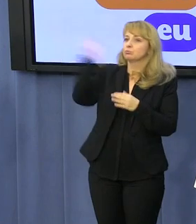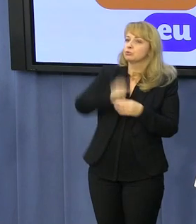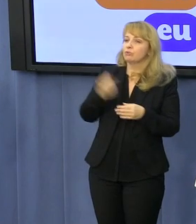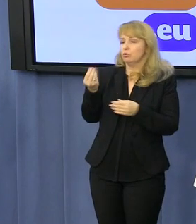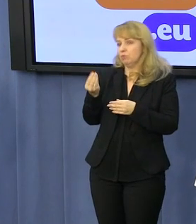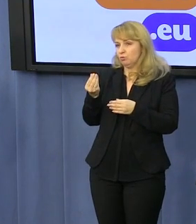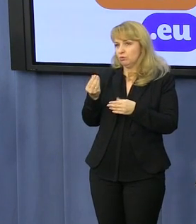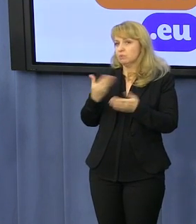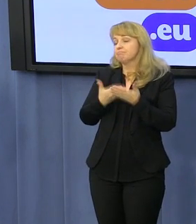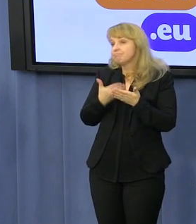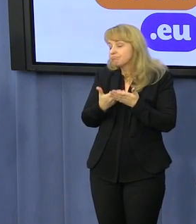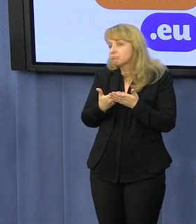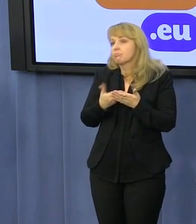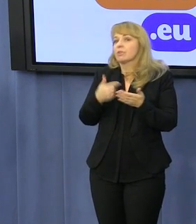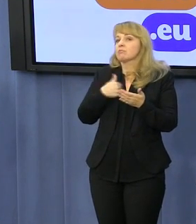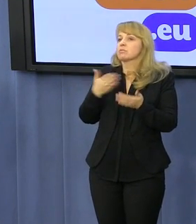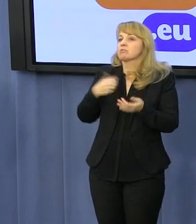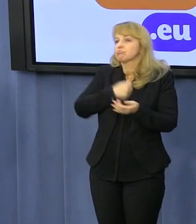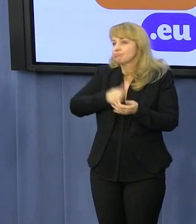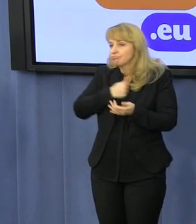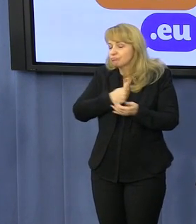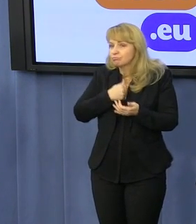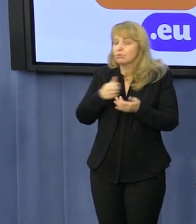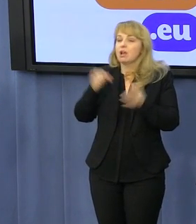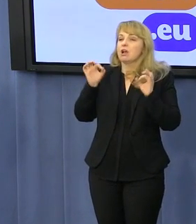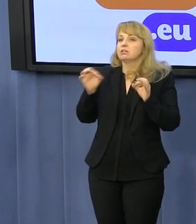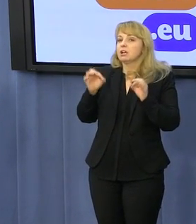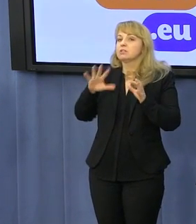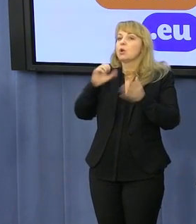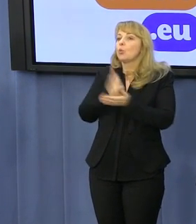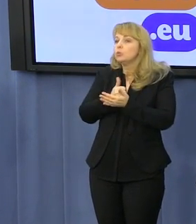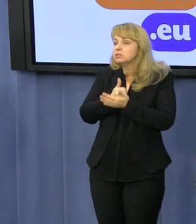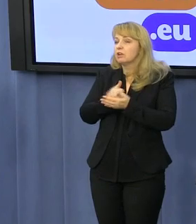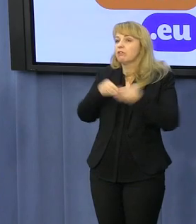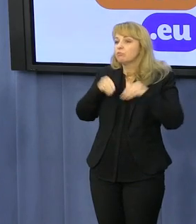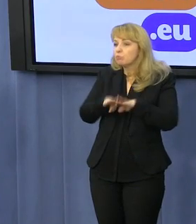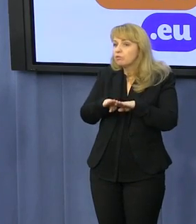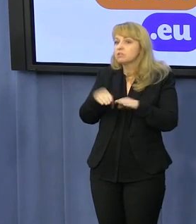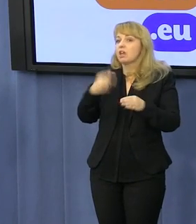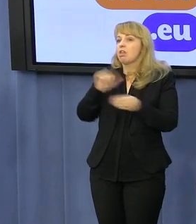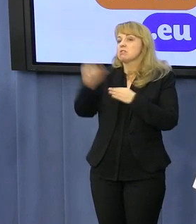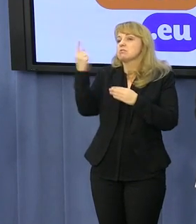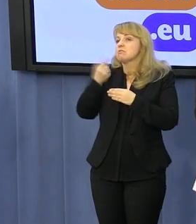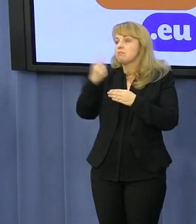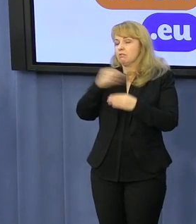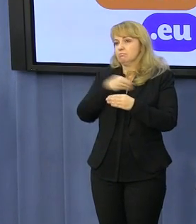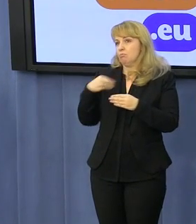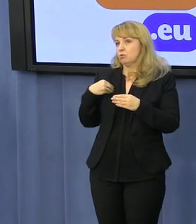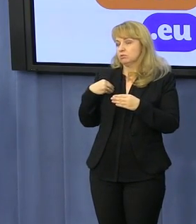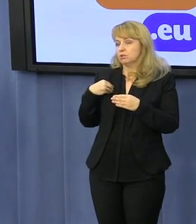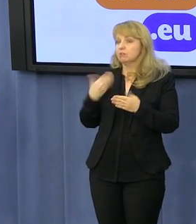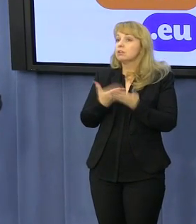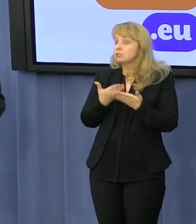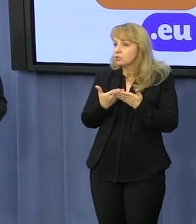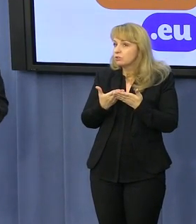granicą. Także ubolewamy nad tym, że po wprowadzeniu ustawy niestety nie możemy grać w Polsce. Wygląda to tak,